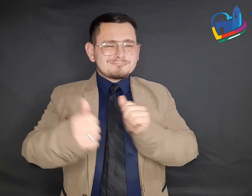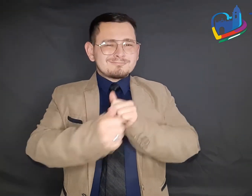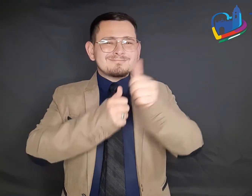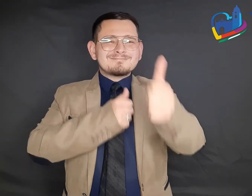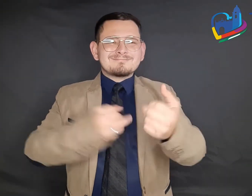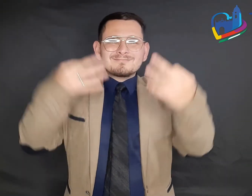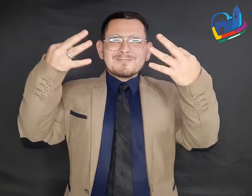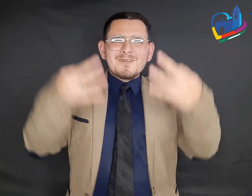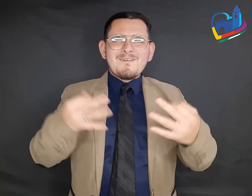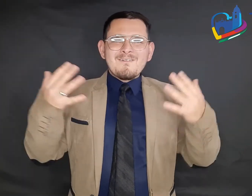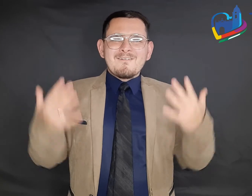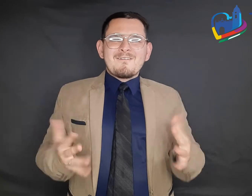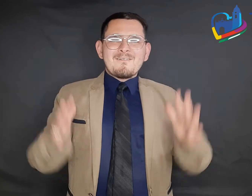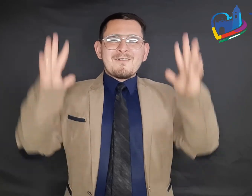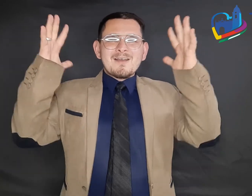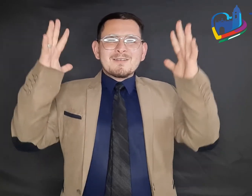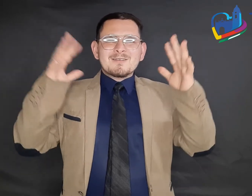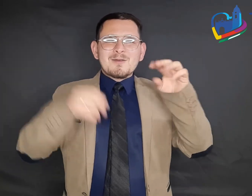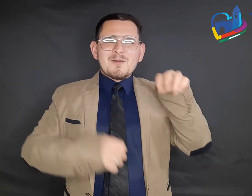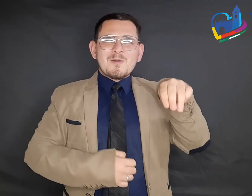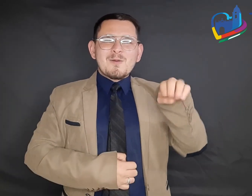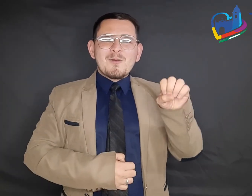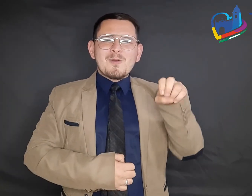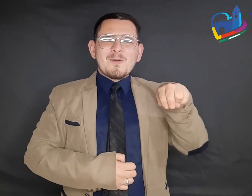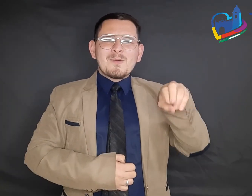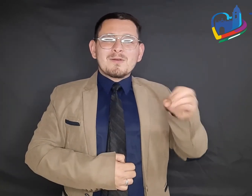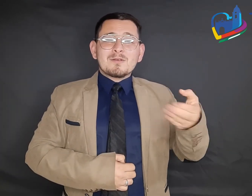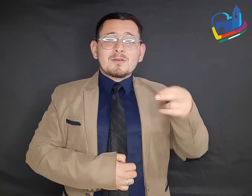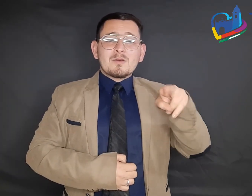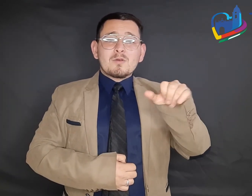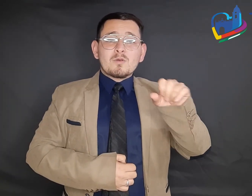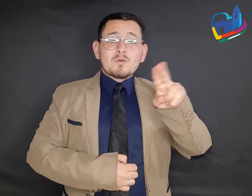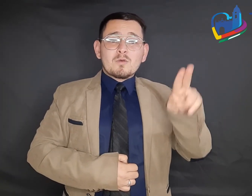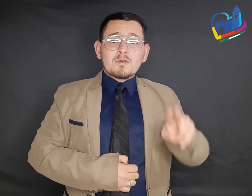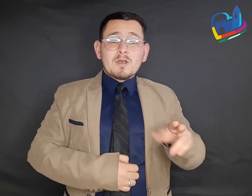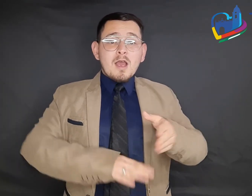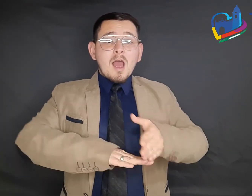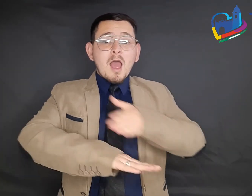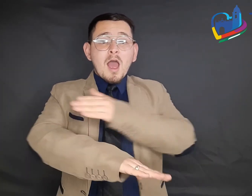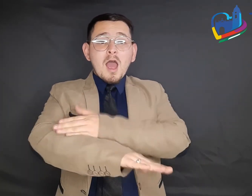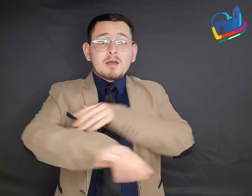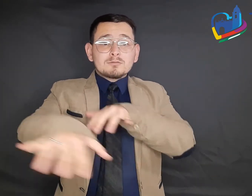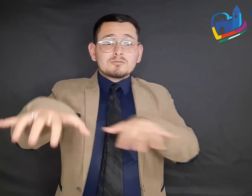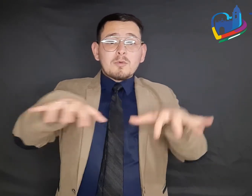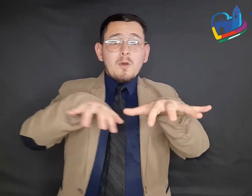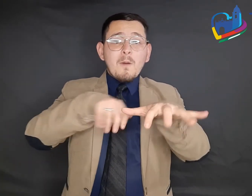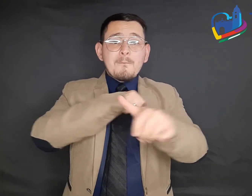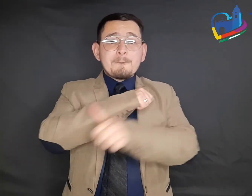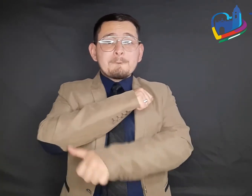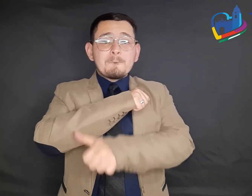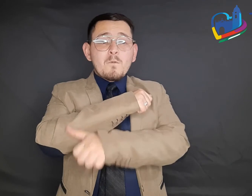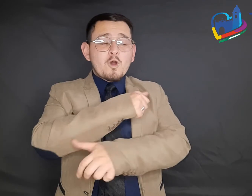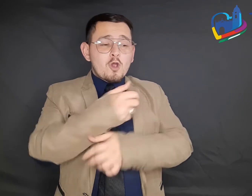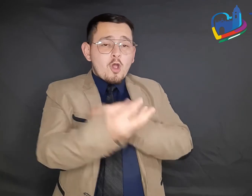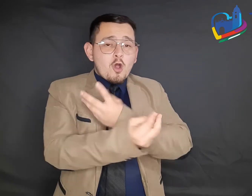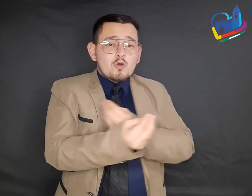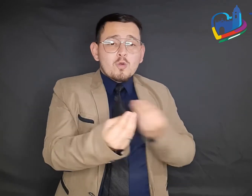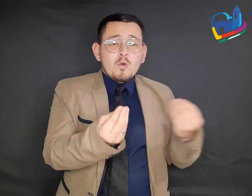Luego de la exitosa audición realizada en la regional Boyacá del Festival Mono Núñez, en donde se presentaron 14 agrupaciones, se dieron a